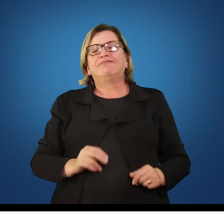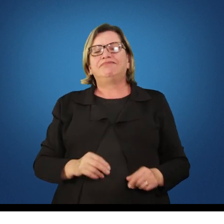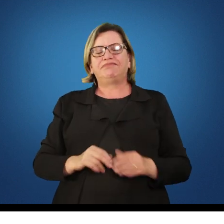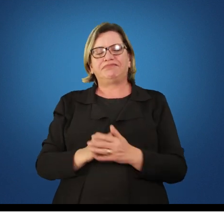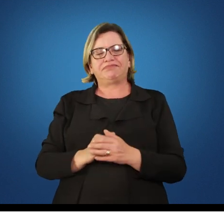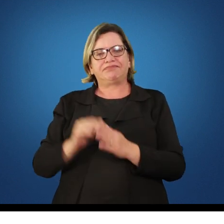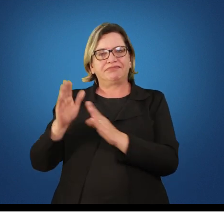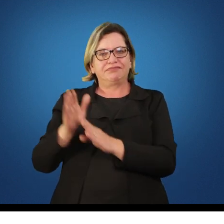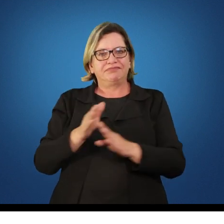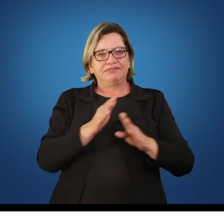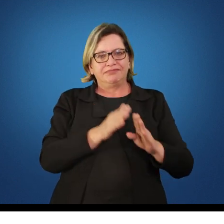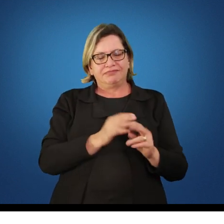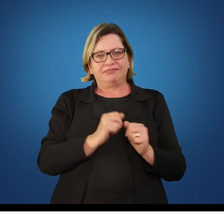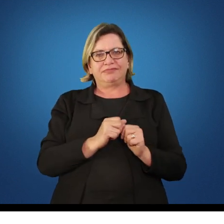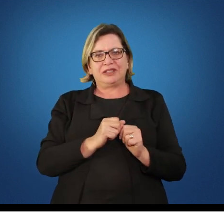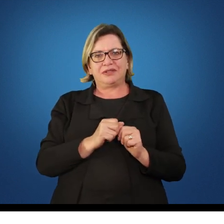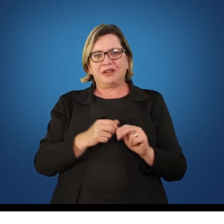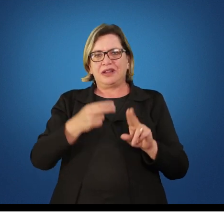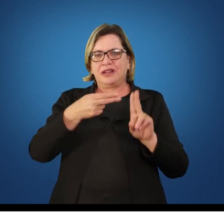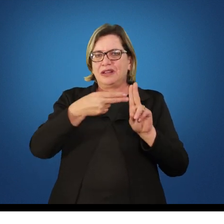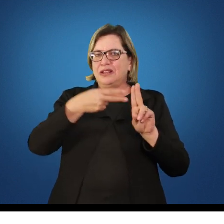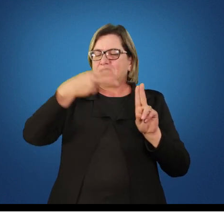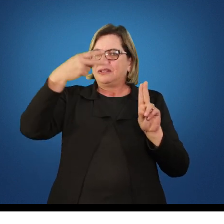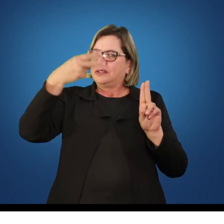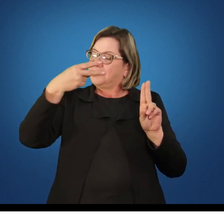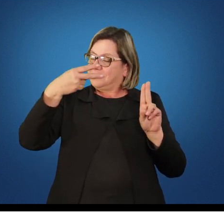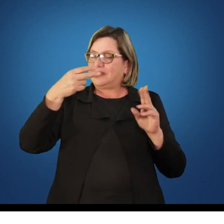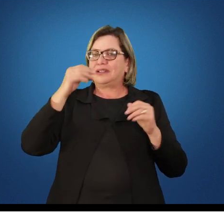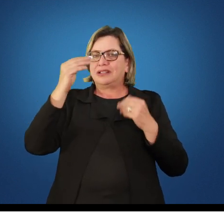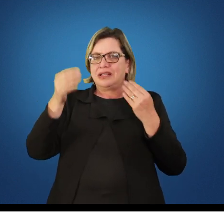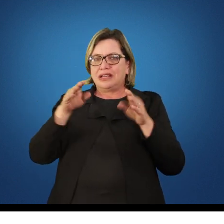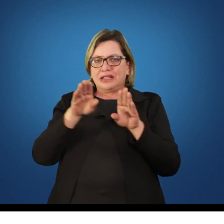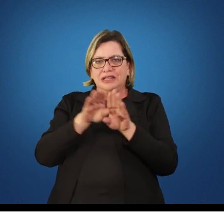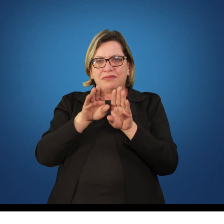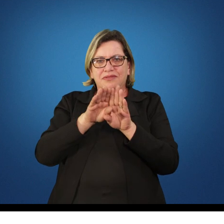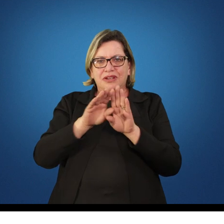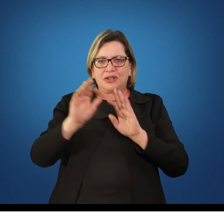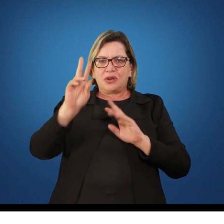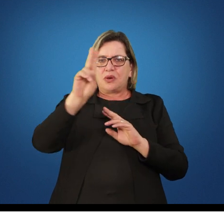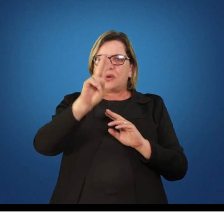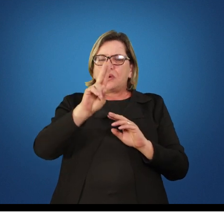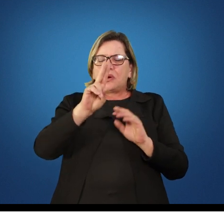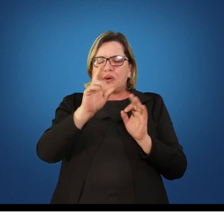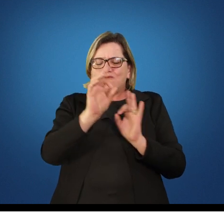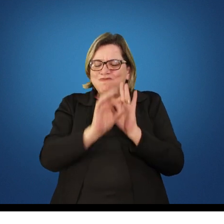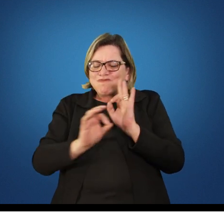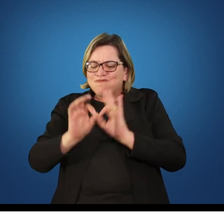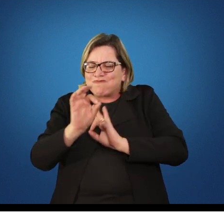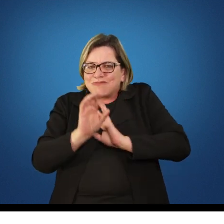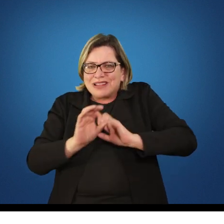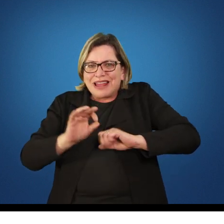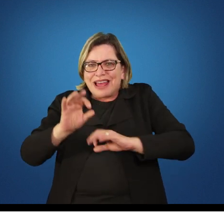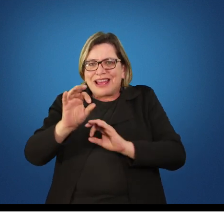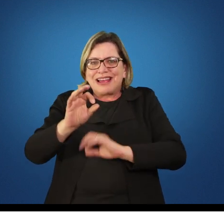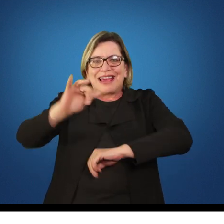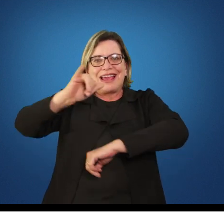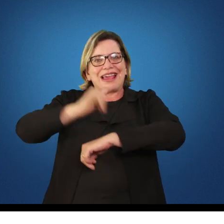O segundo momento, dentro dessa unidade, nós vamos trabalhar com a elaboração de estratégia. Por isso que eu falei, esses